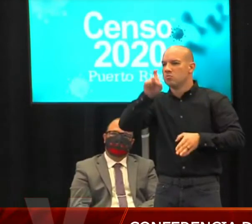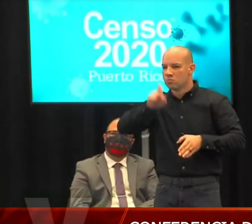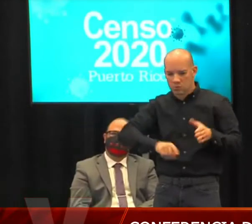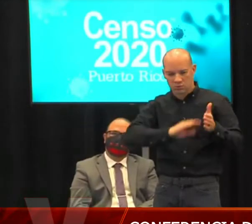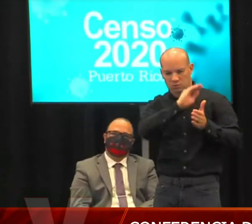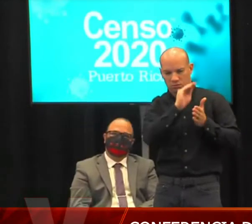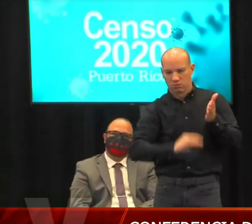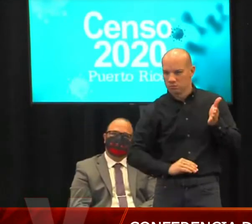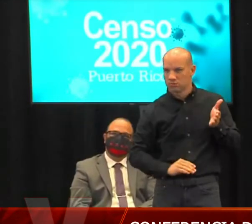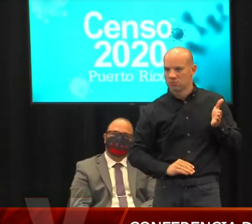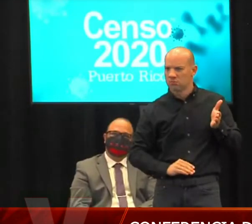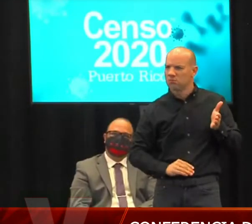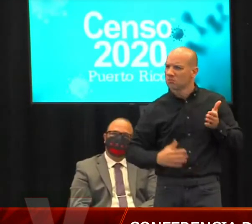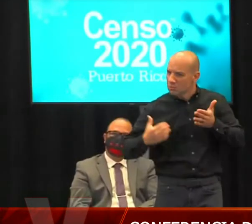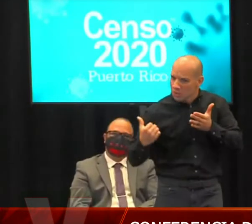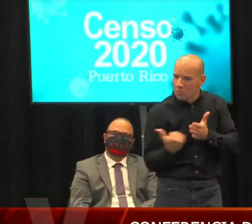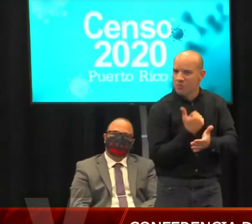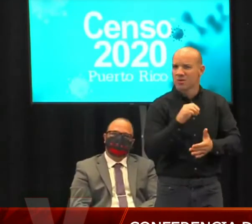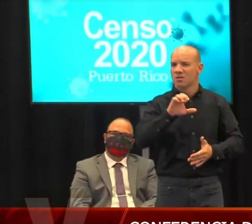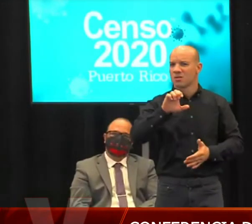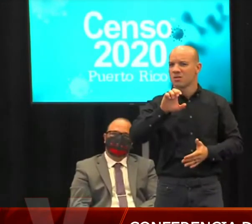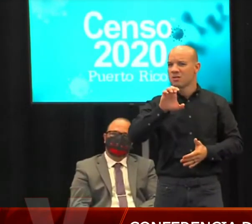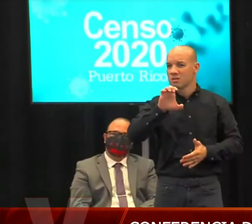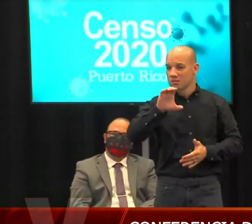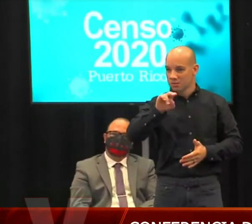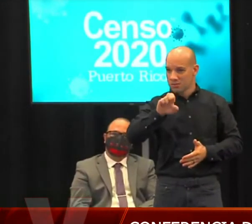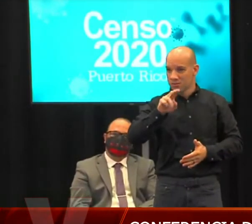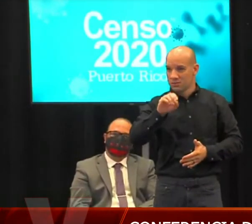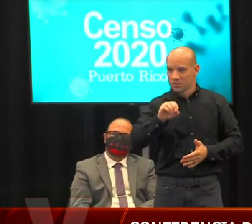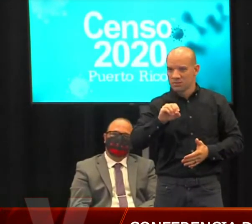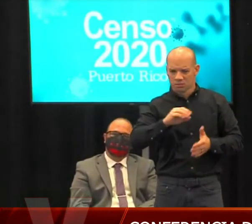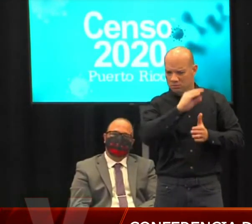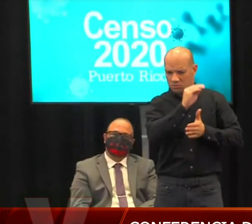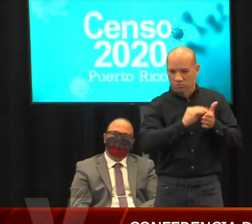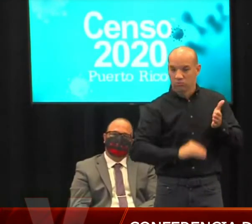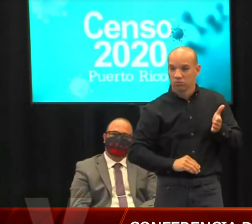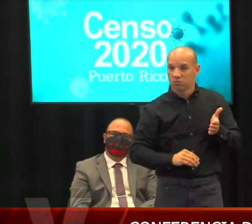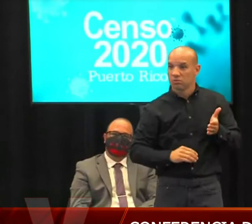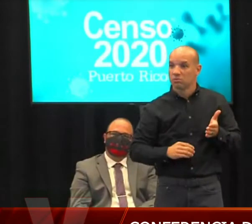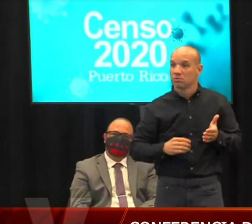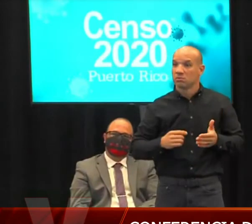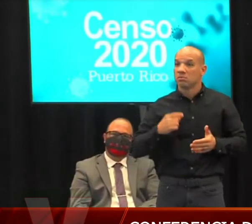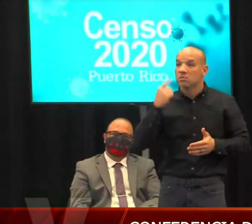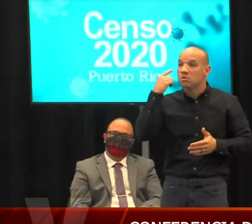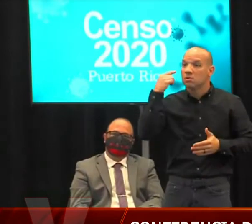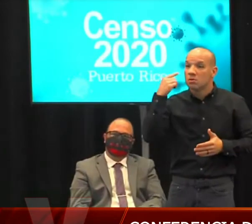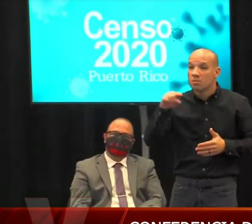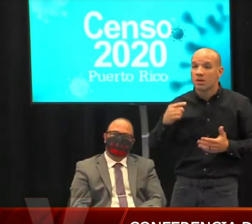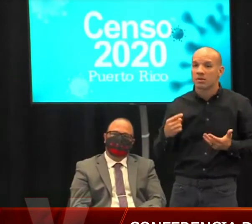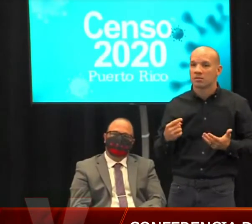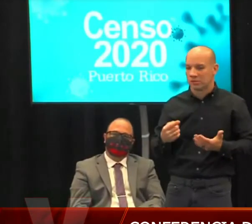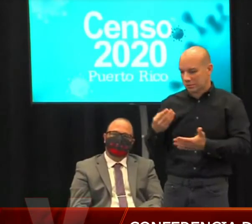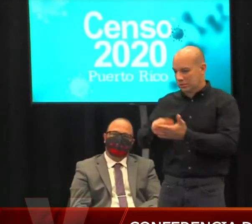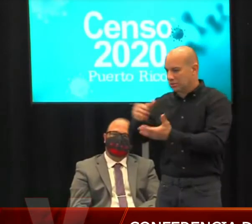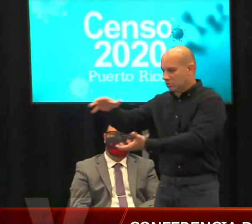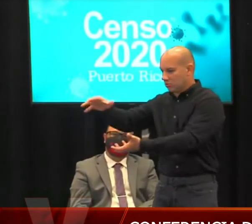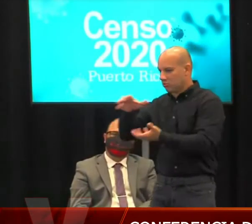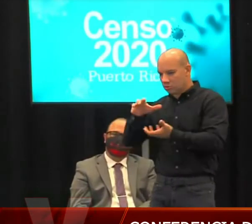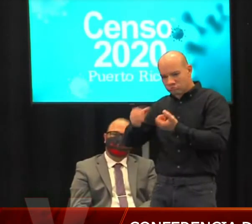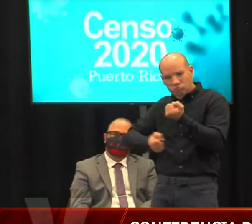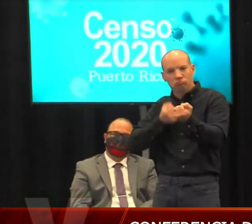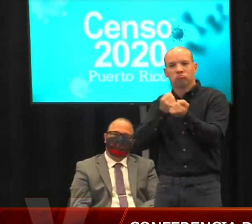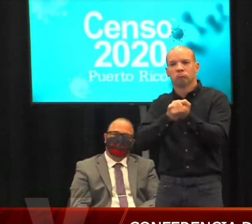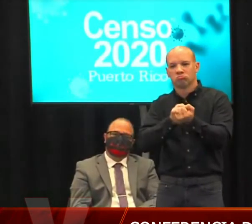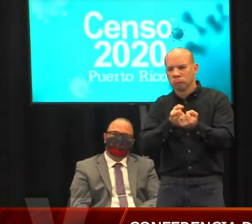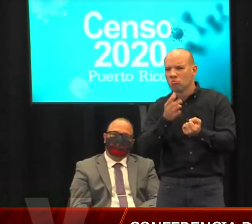vamos a llenarlo ya. Lo necesitamos para los recursos que nosotros, en un futuro, le vamos a dejar no solamente a todas las futuras generaciones, sino que también que